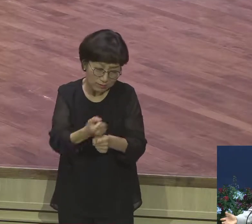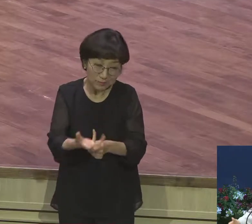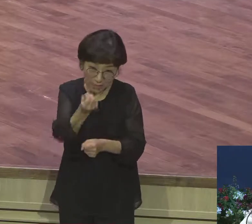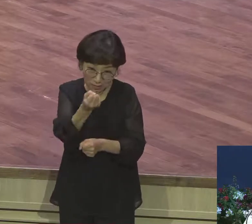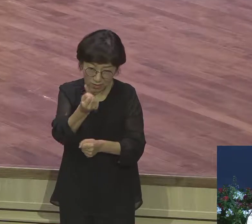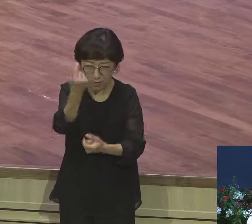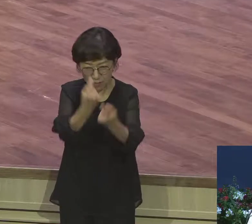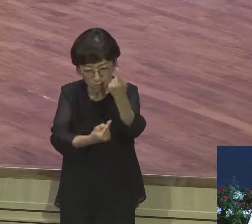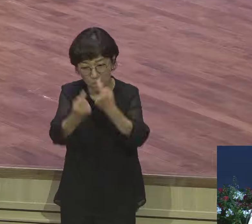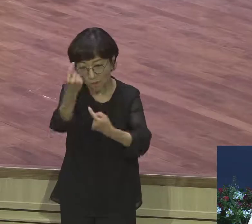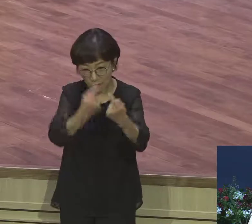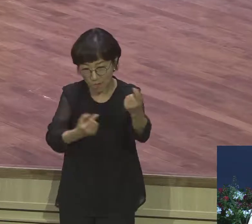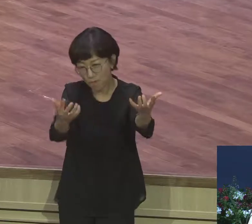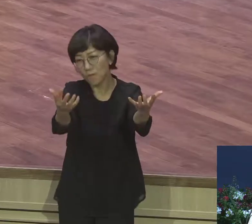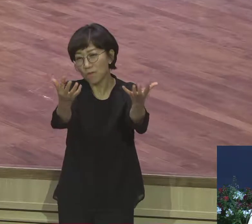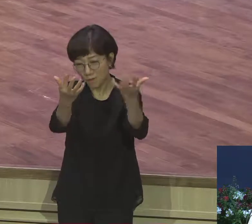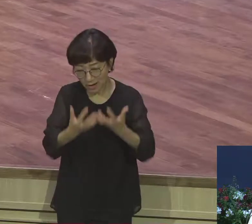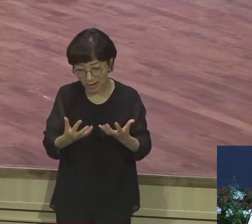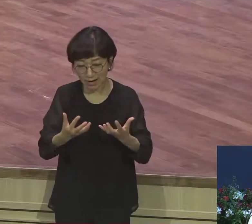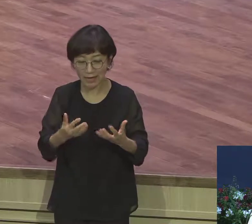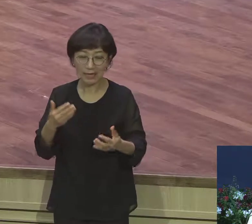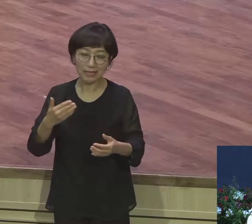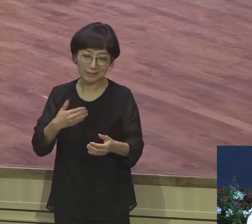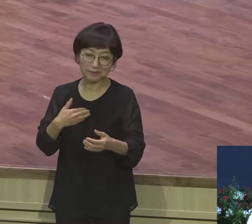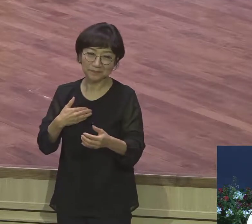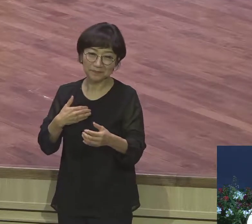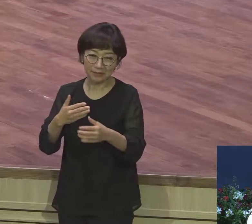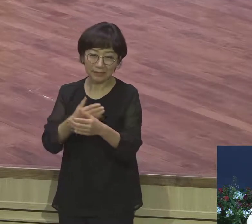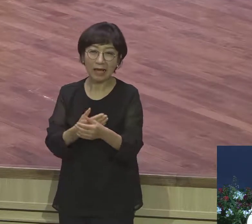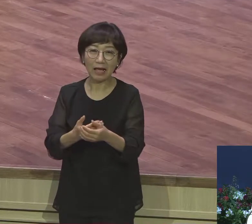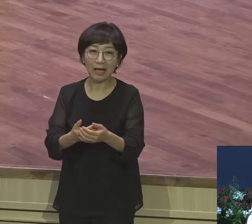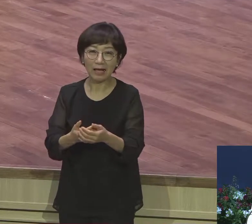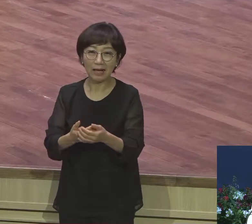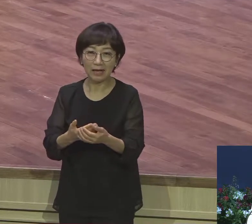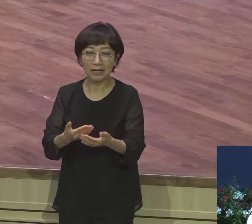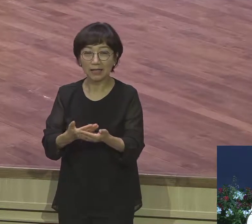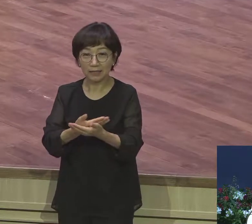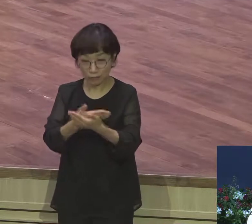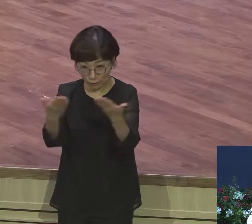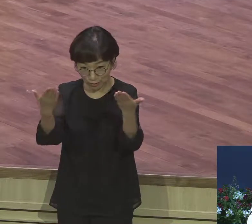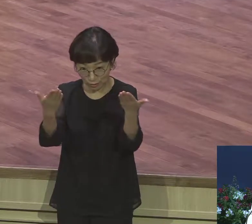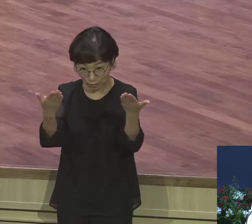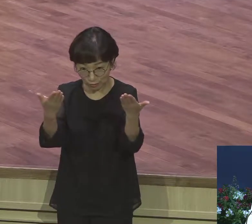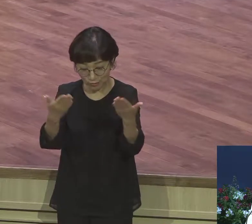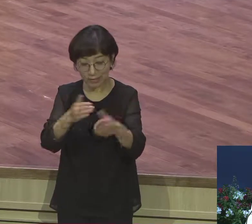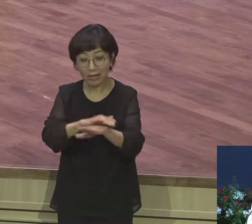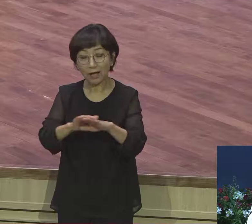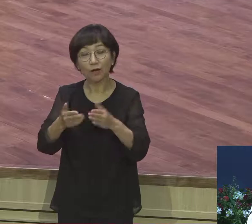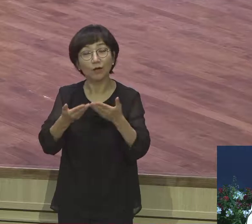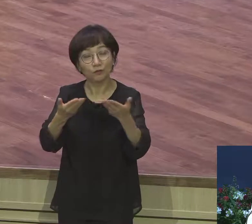없는 거요 상경없다는 말이에요 무슨 말이요 멍청하다는 그 말입니까